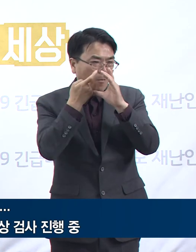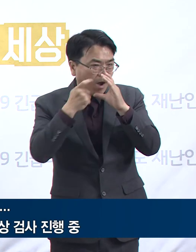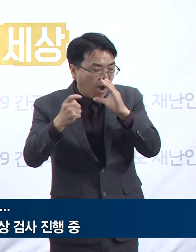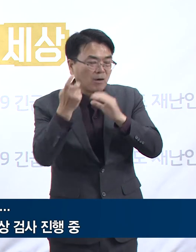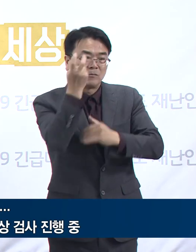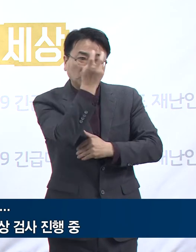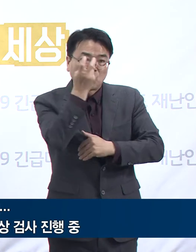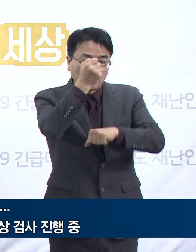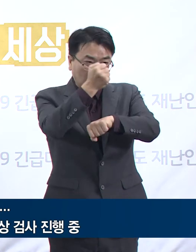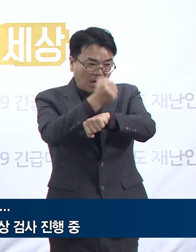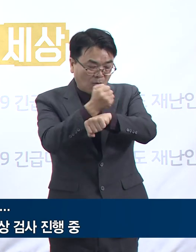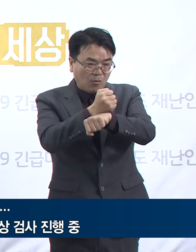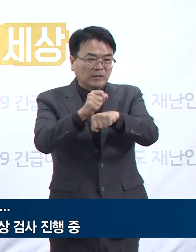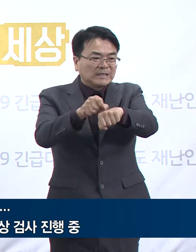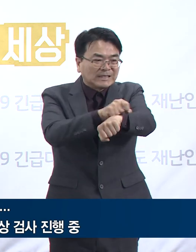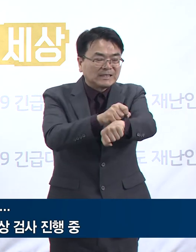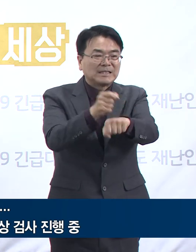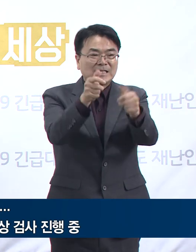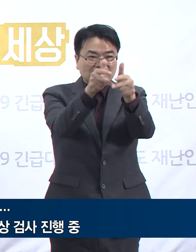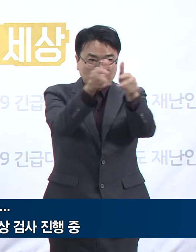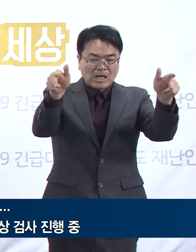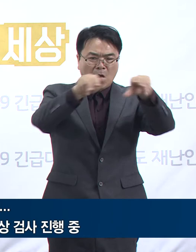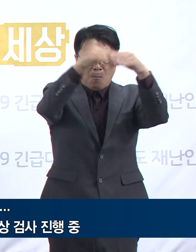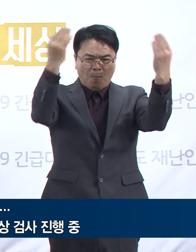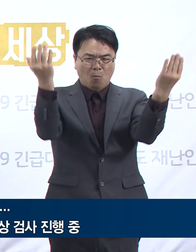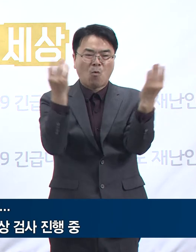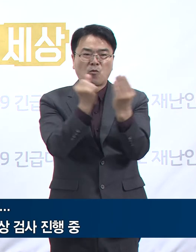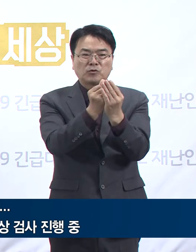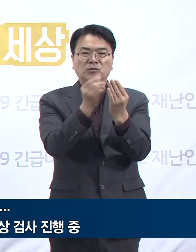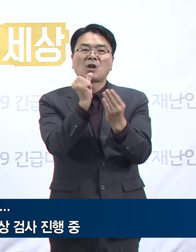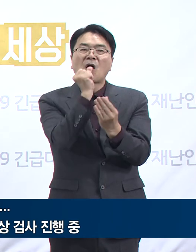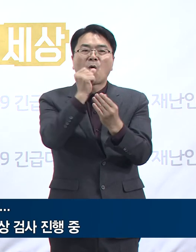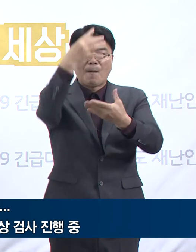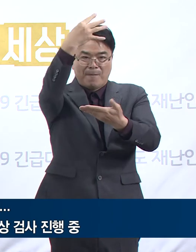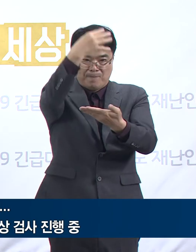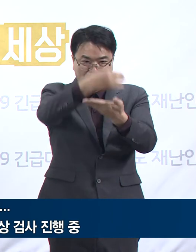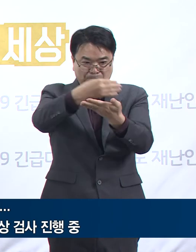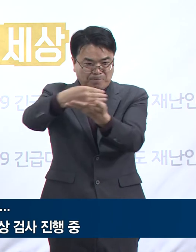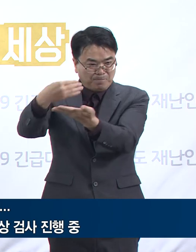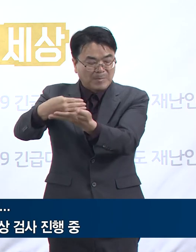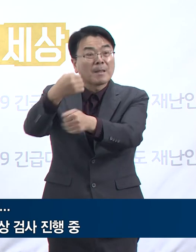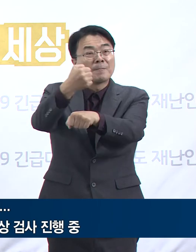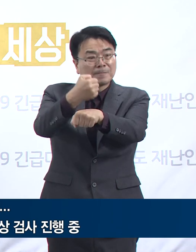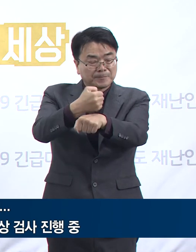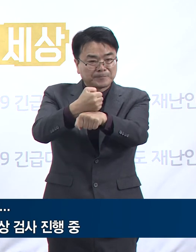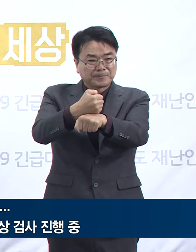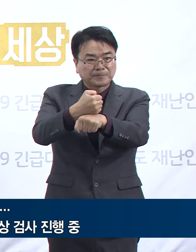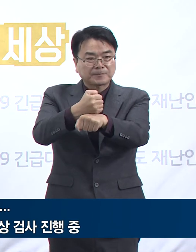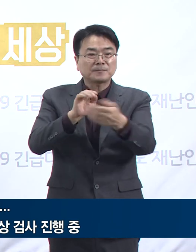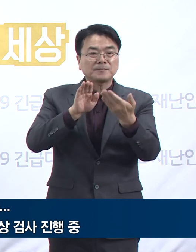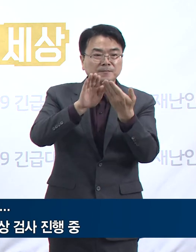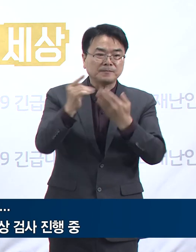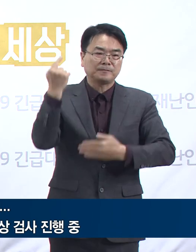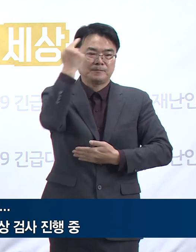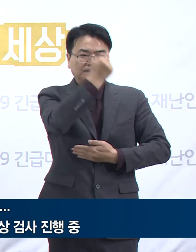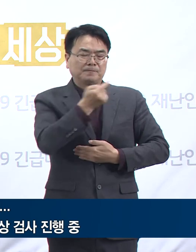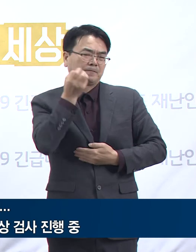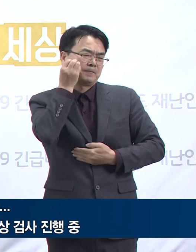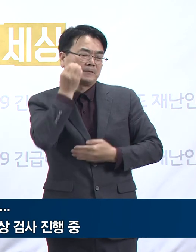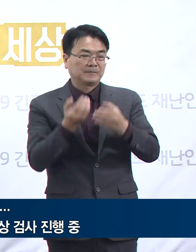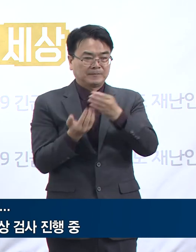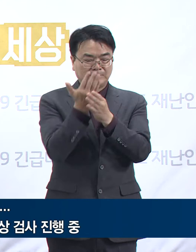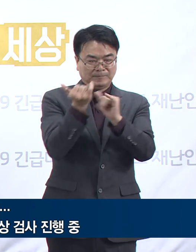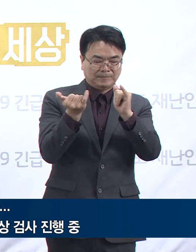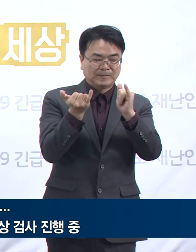요양원의 7층 전체는 코어트 격리 중입니다. 격리 기간 동안 유증상자를 대상으로 검사를 진행하고